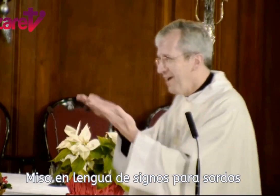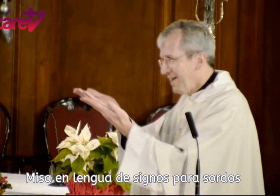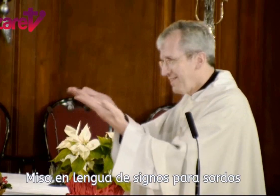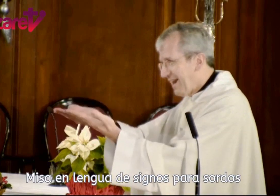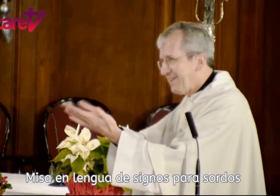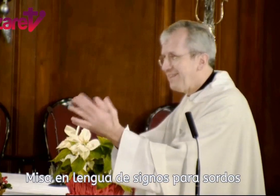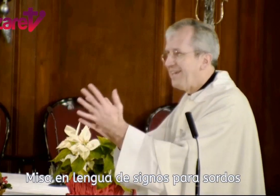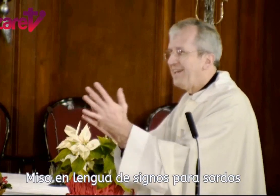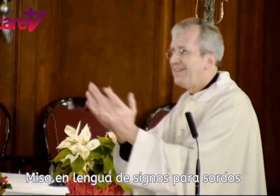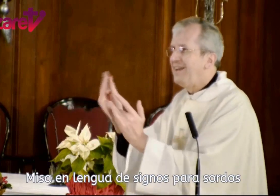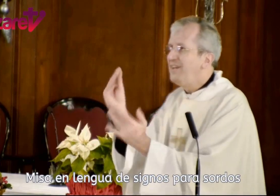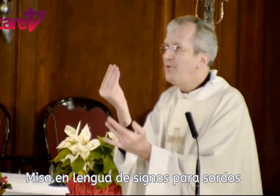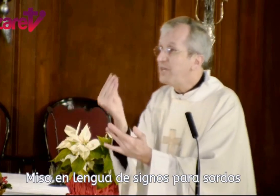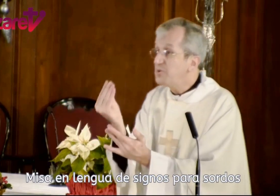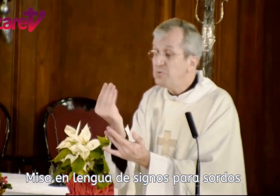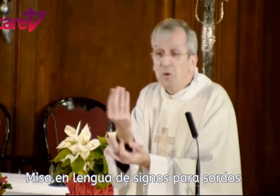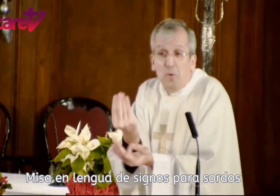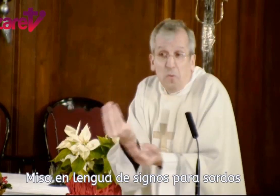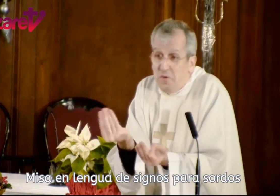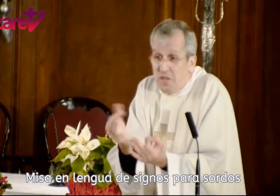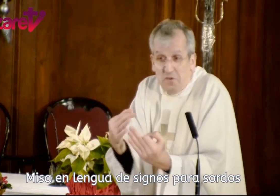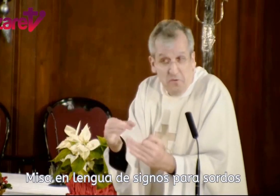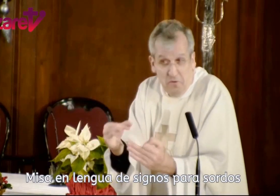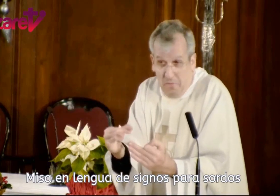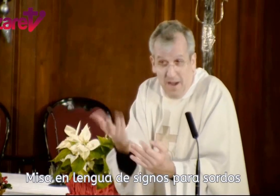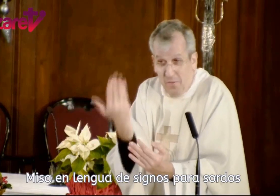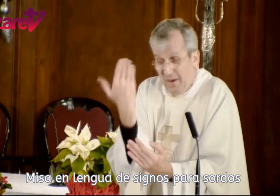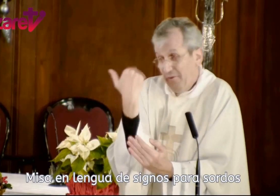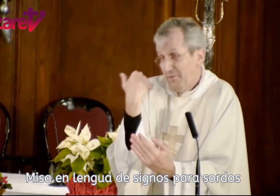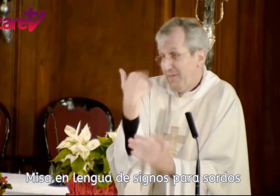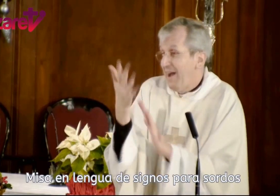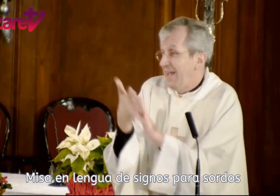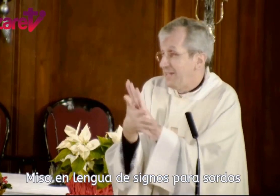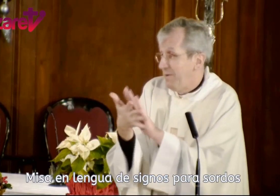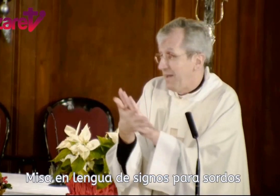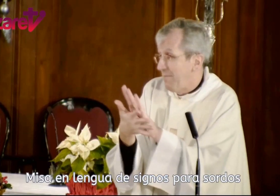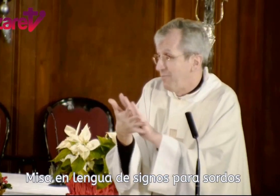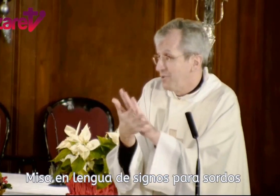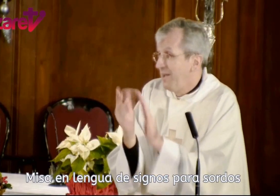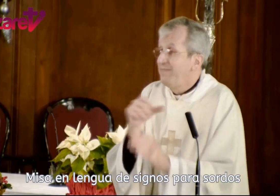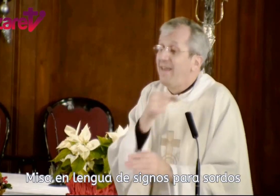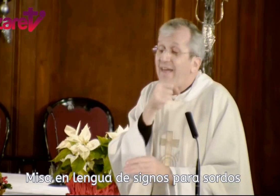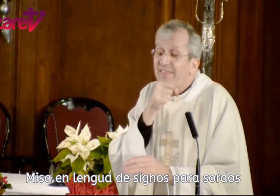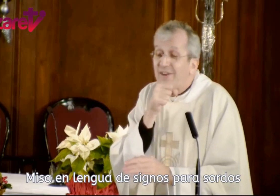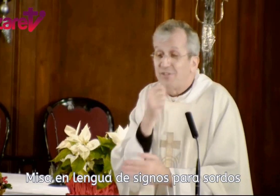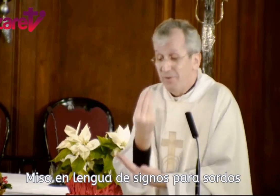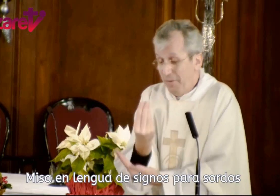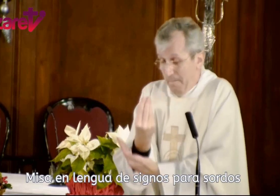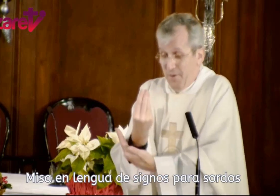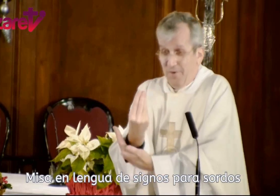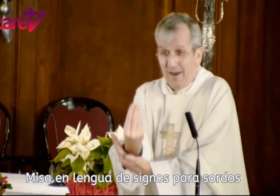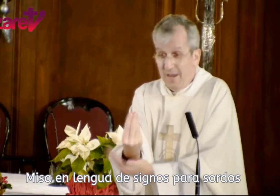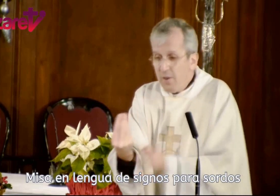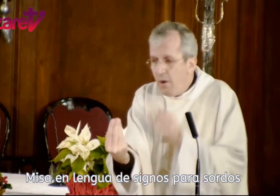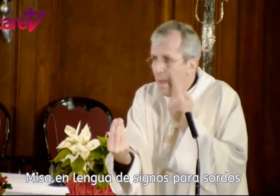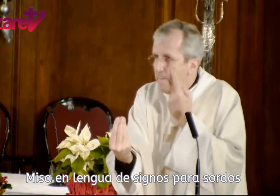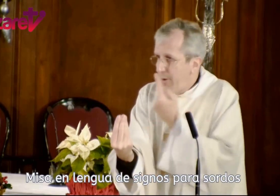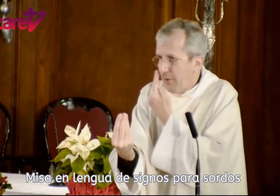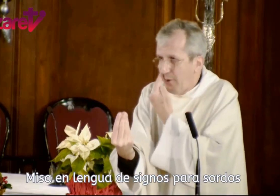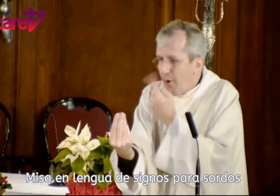delante del niño Jesús, un niño normal, igual que el otro día explicábamos del anciano Simeón, vio el niño, pero con